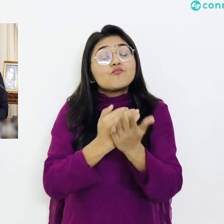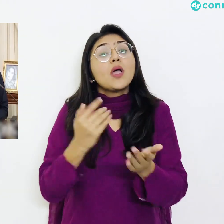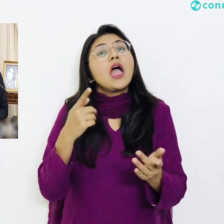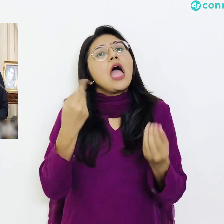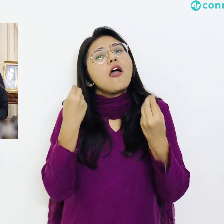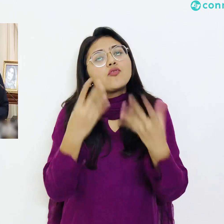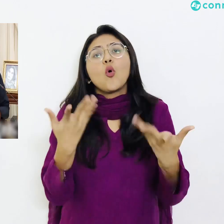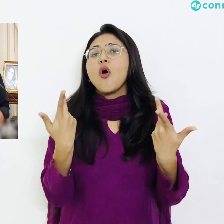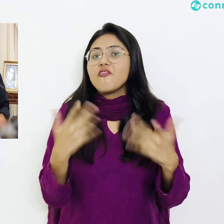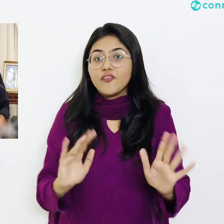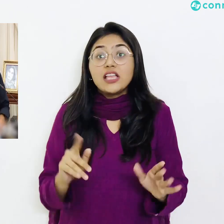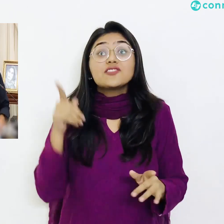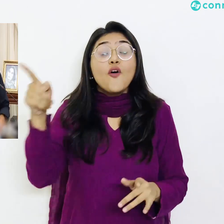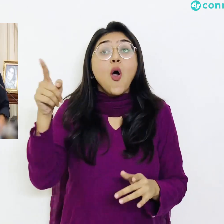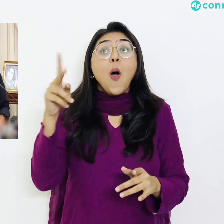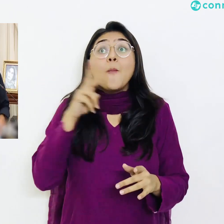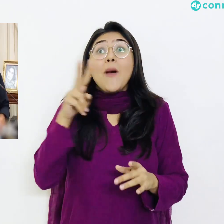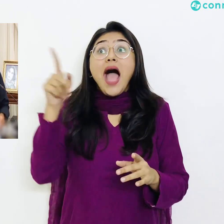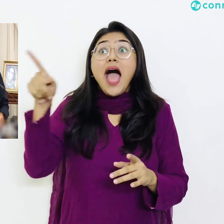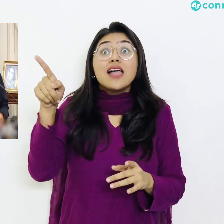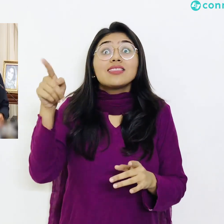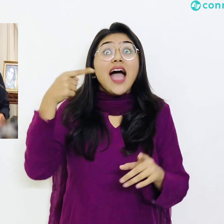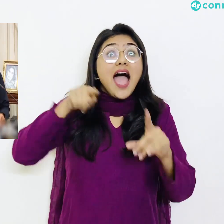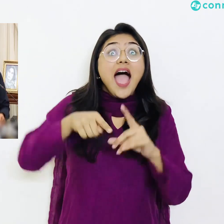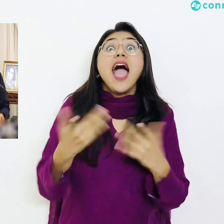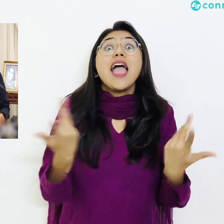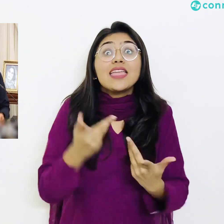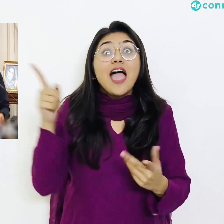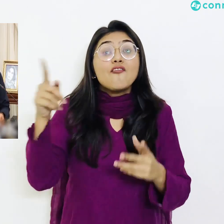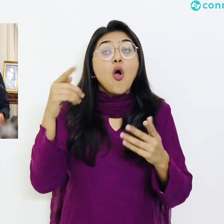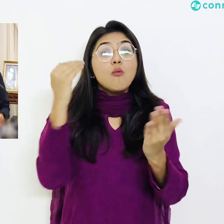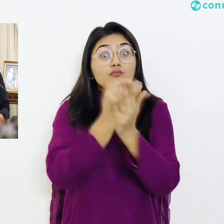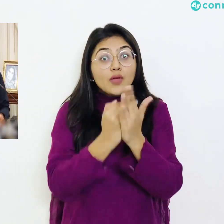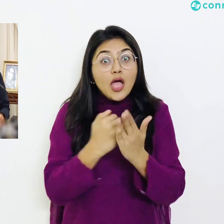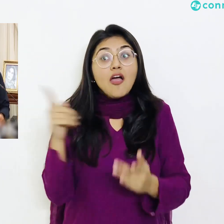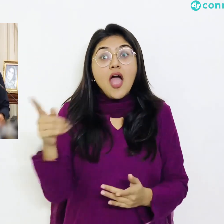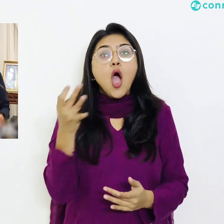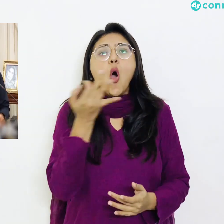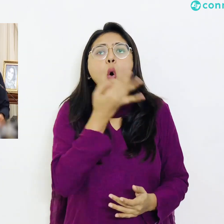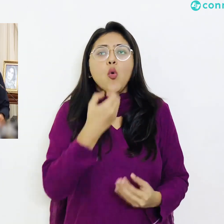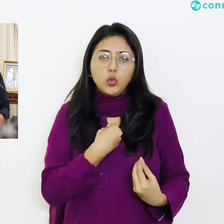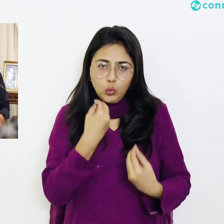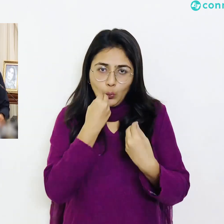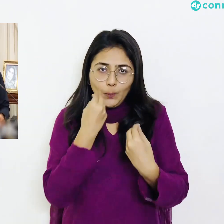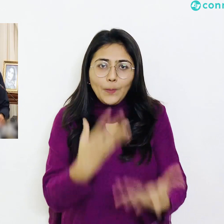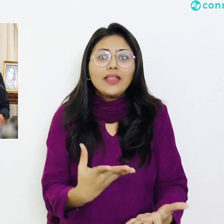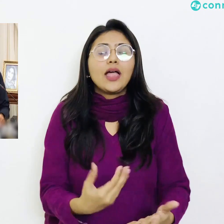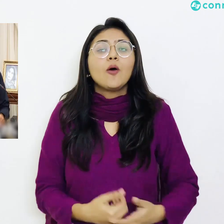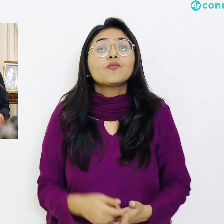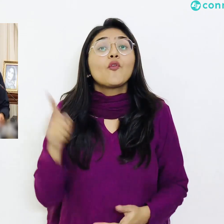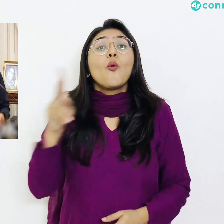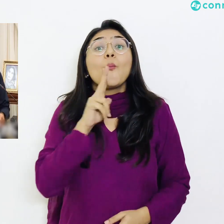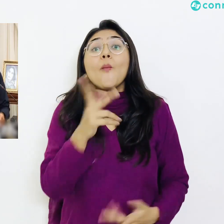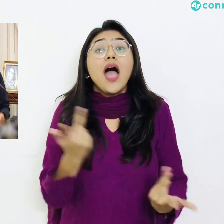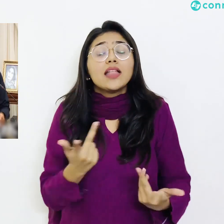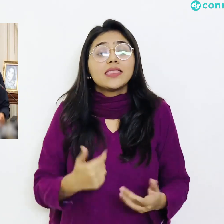اور میں یہ وضاحت جو اس کا اردو ترجمہ پڑھنا چاہتا ہوں انہوں نے کہا کہ اگر کسی